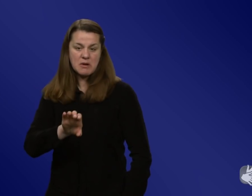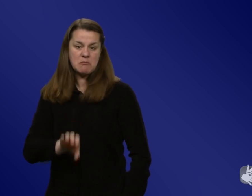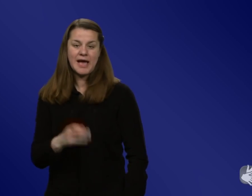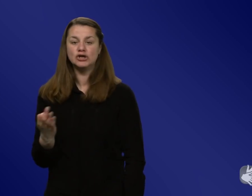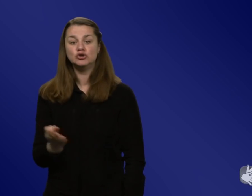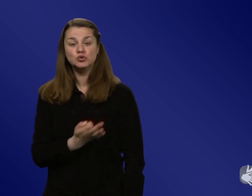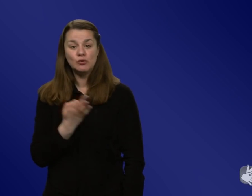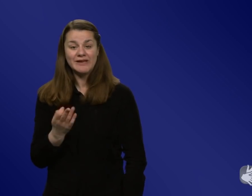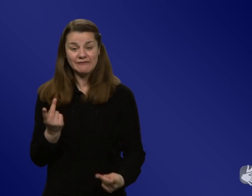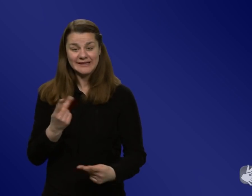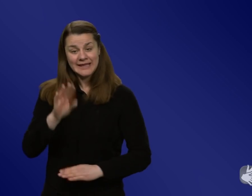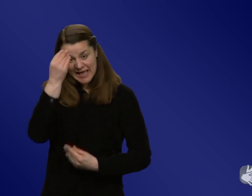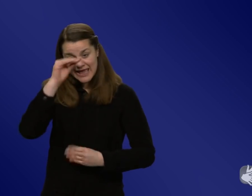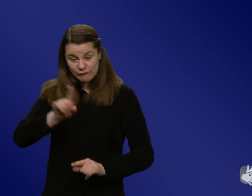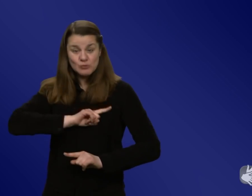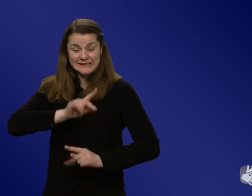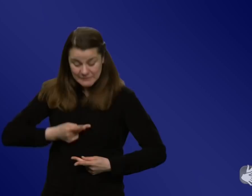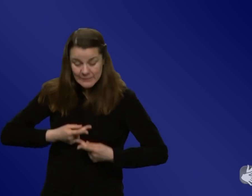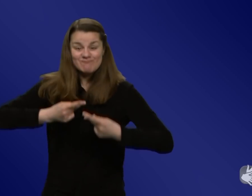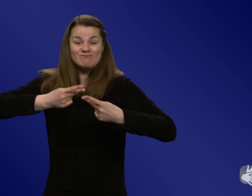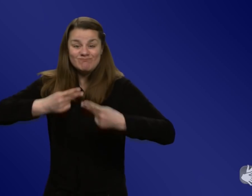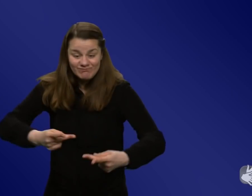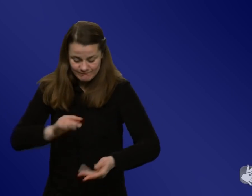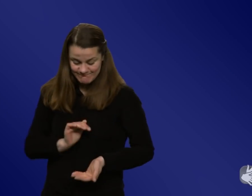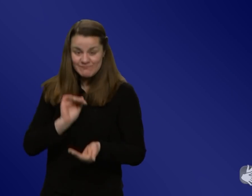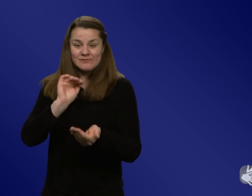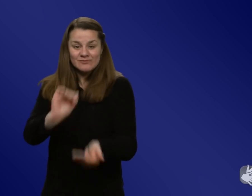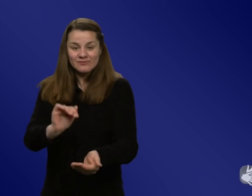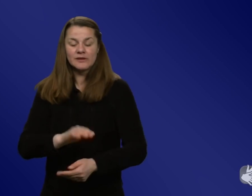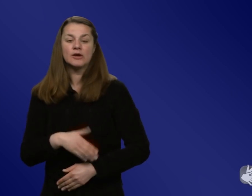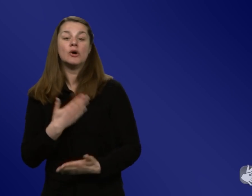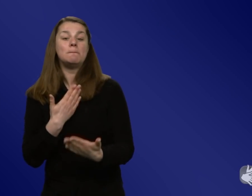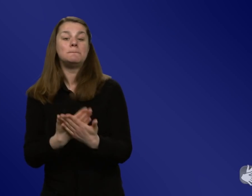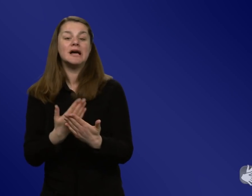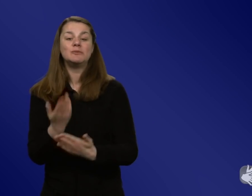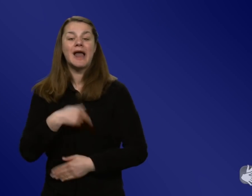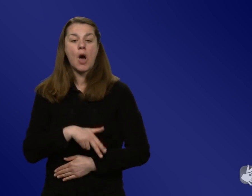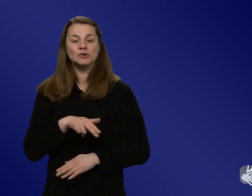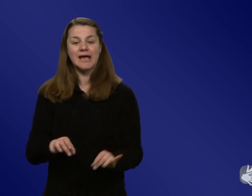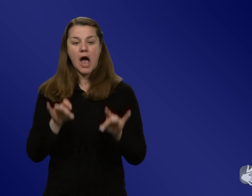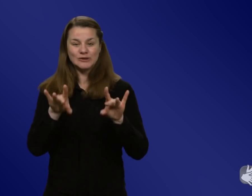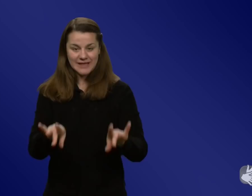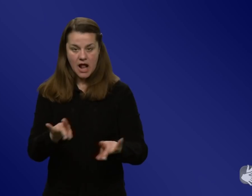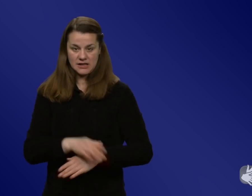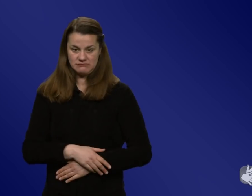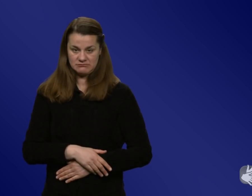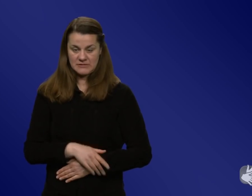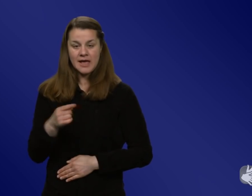Informationen zu den Menschen hin. Also mir schwebt da ein Beispiel aus Australien vor, die haben Menschen, die besonders